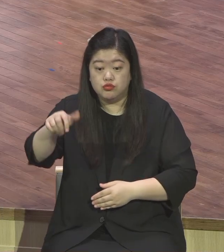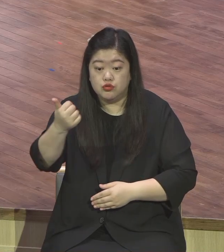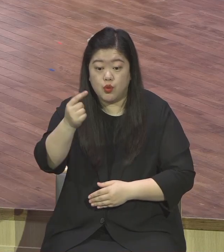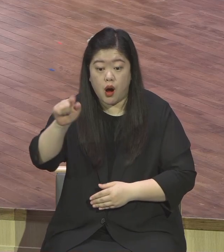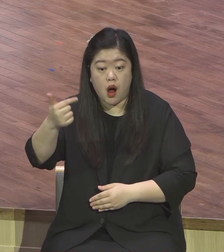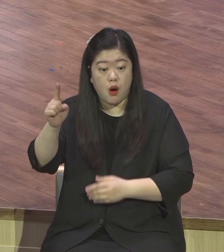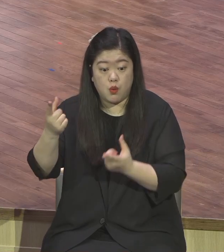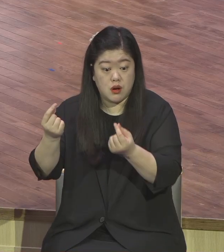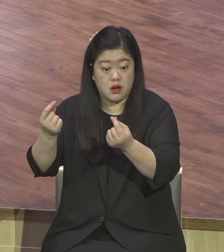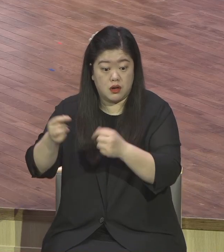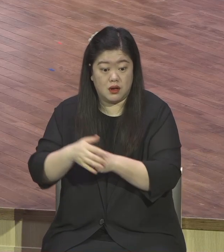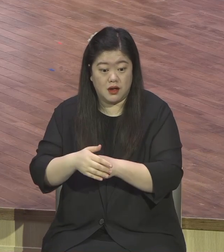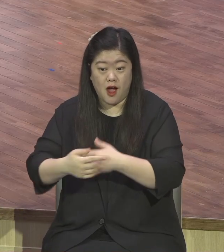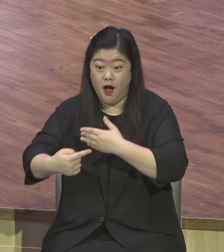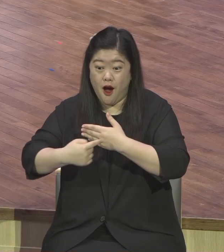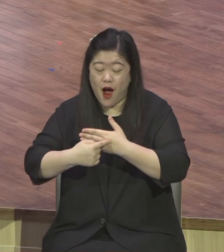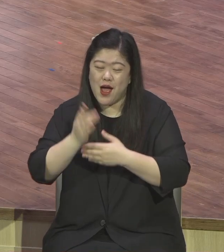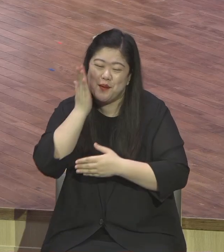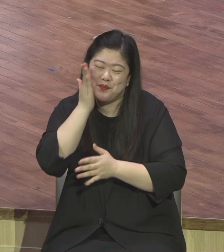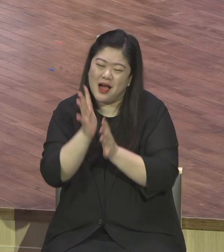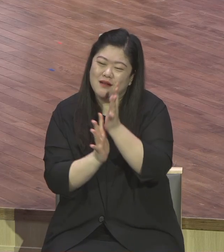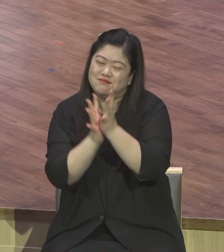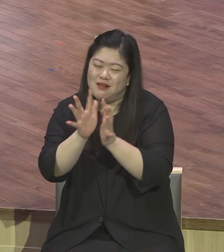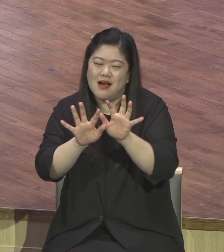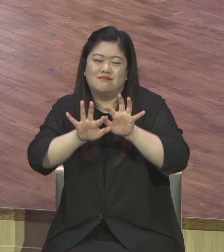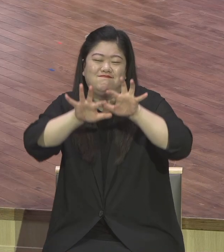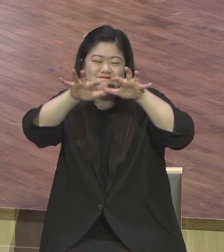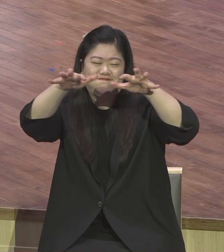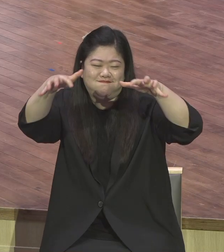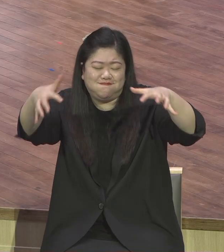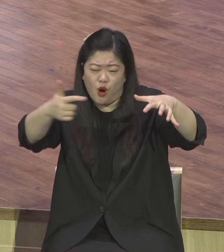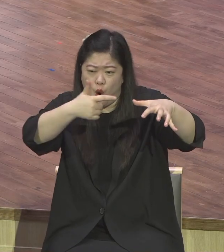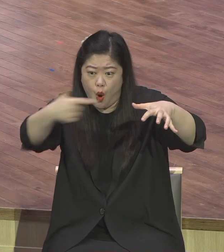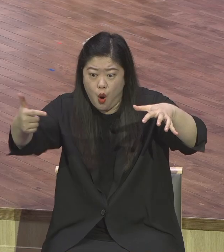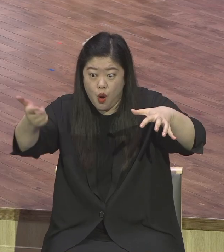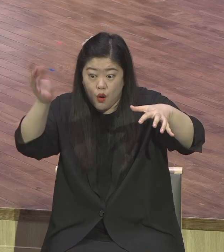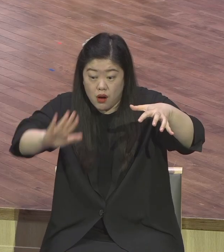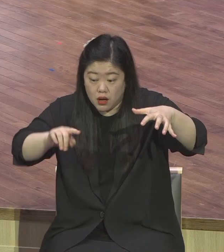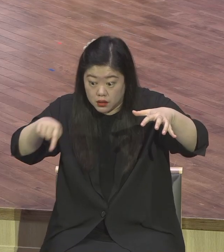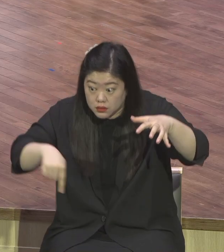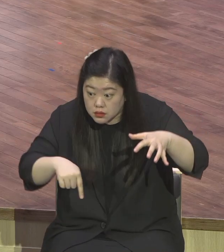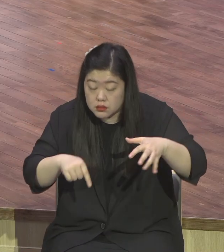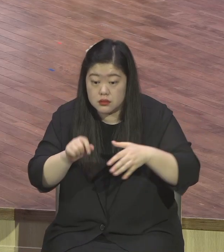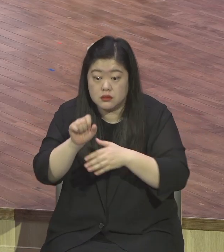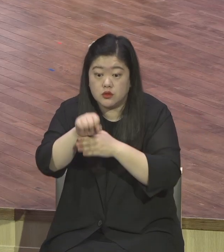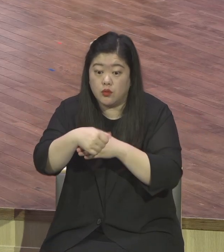교회를 오래 다니는데 직부는 그야말로 중직자인데 열매는 하나도 없어요.